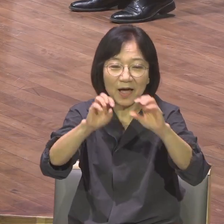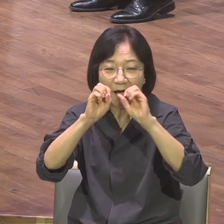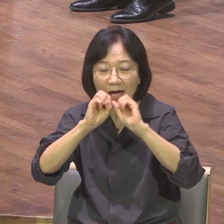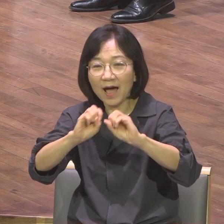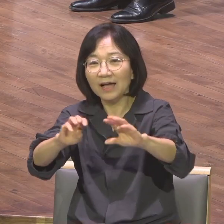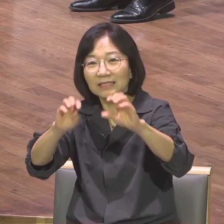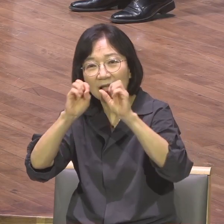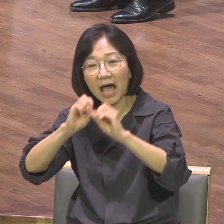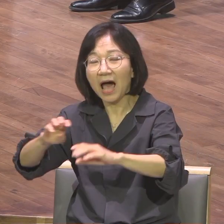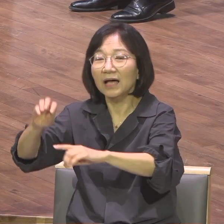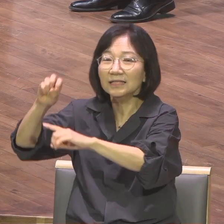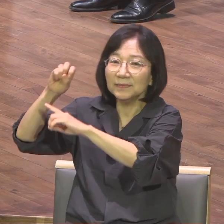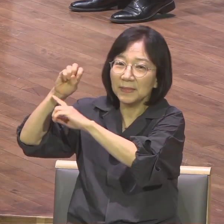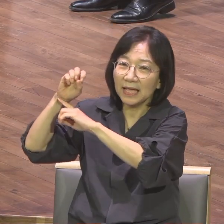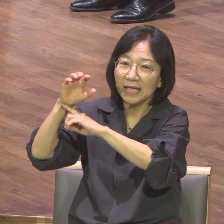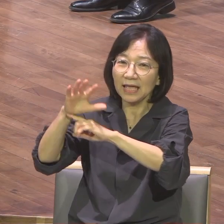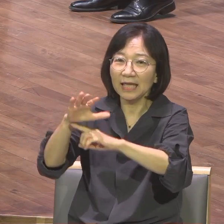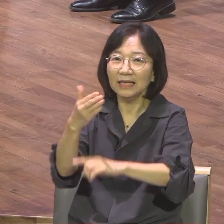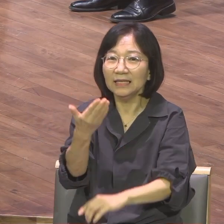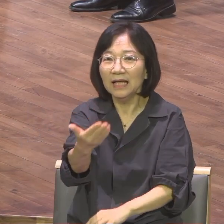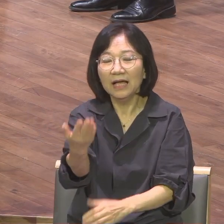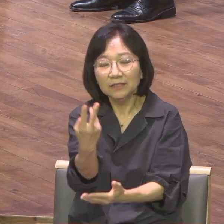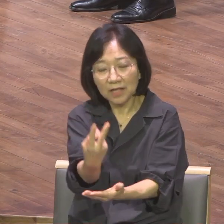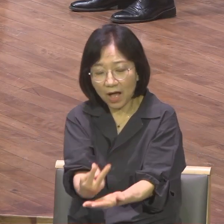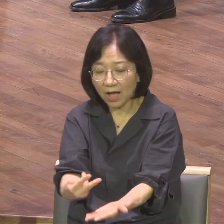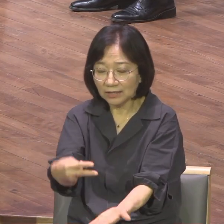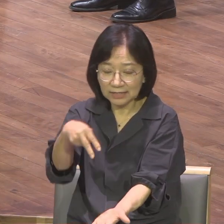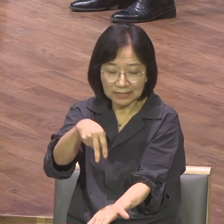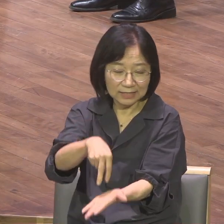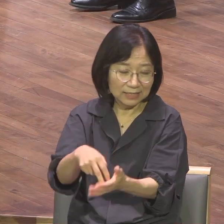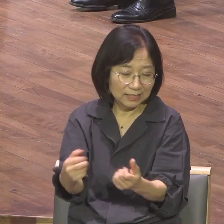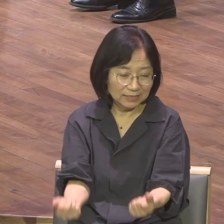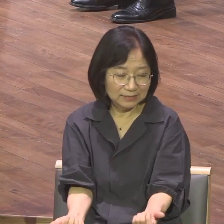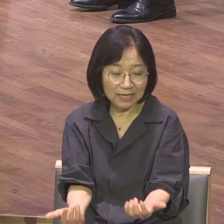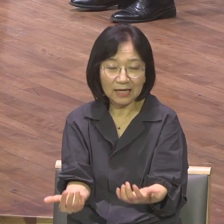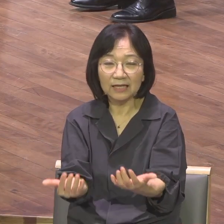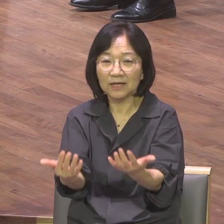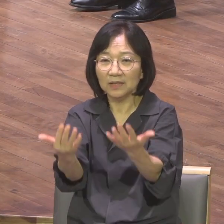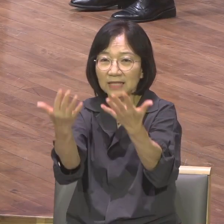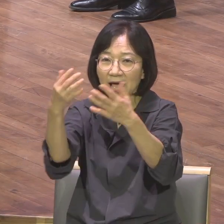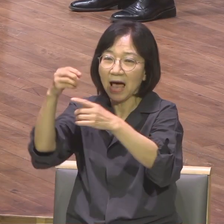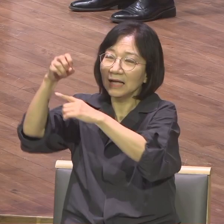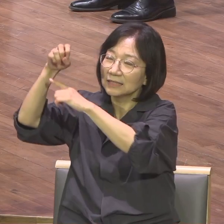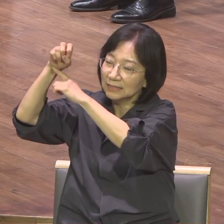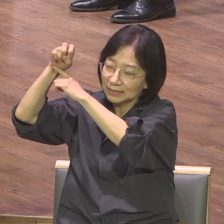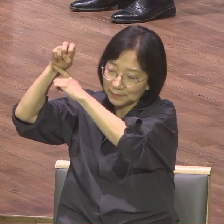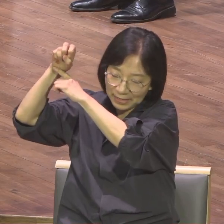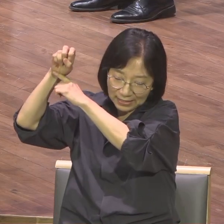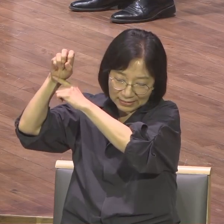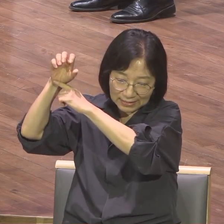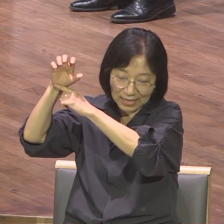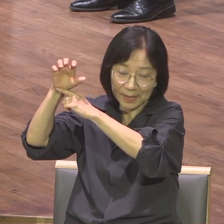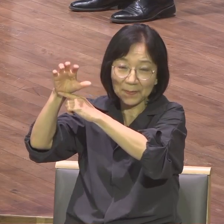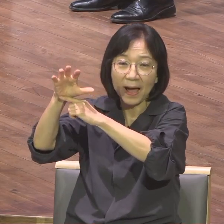전하는 길 너는 일어나 그 빛을